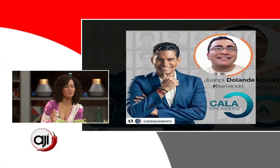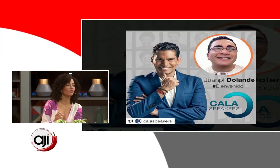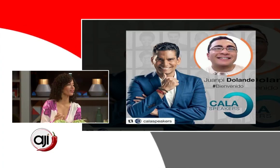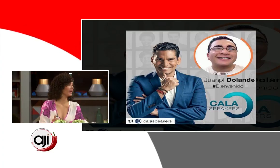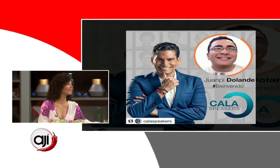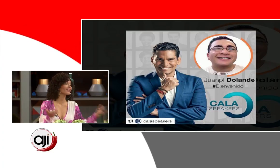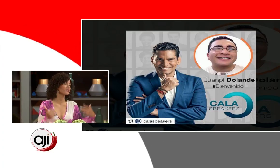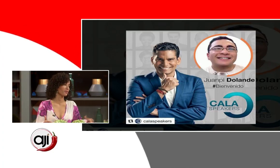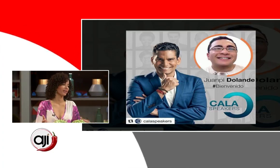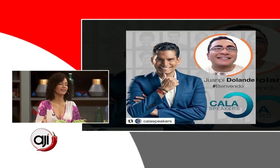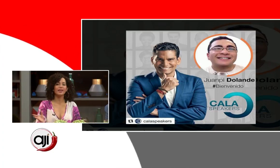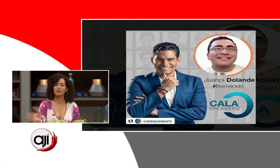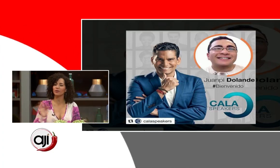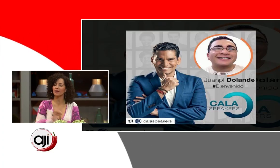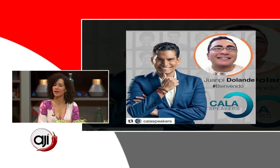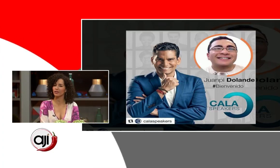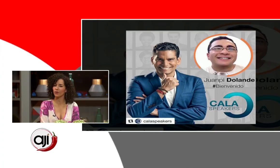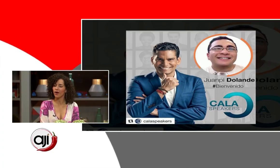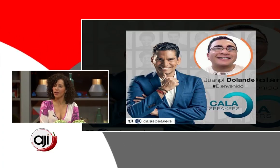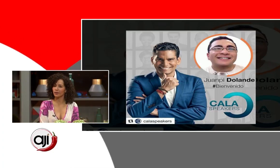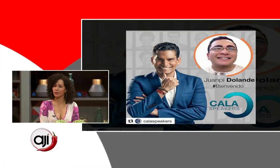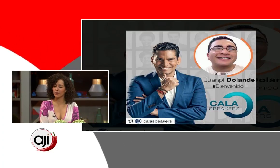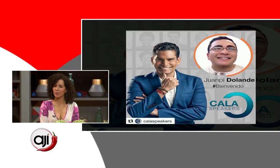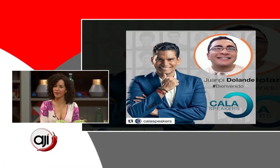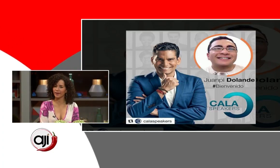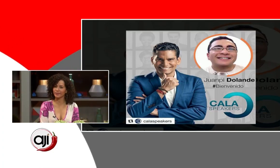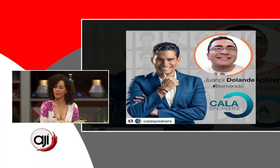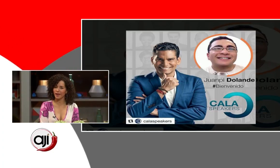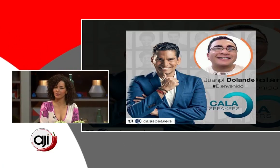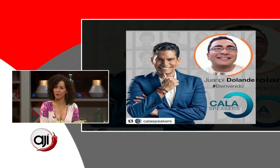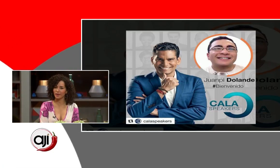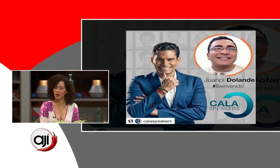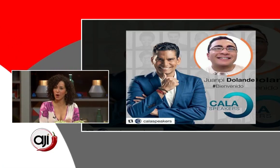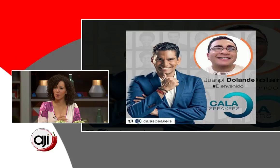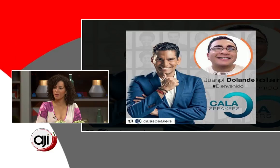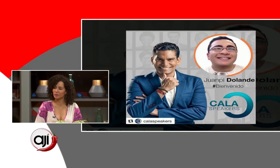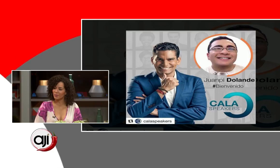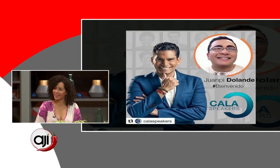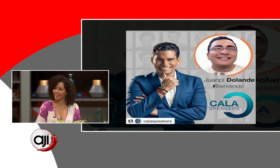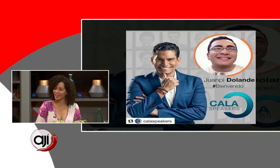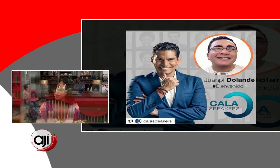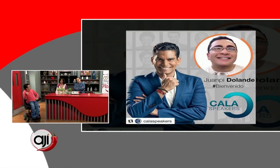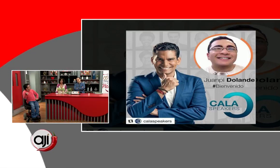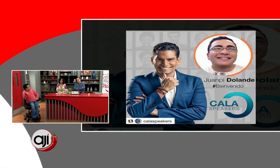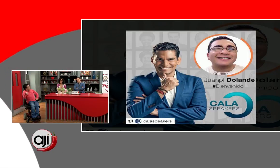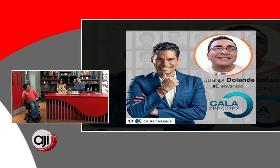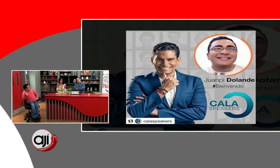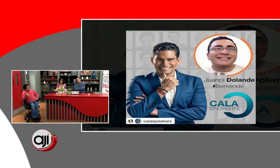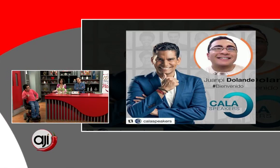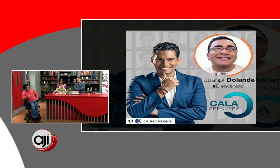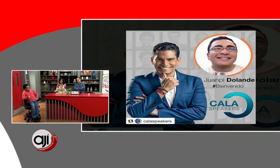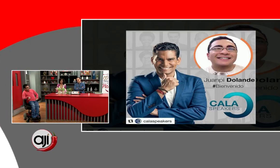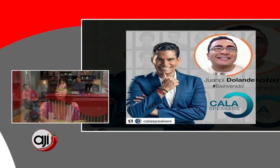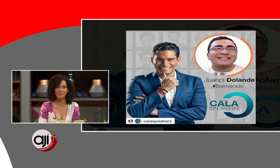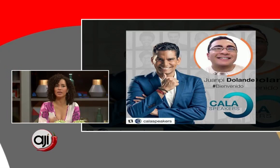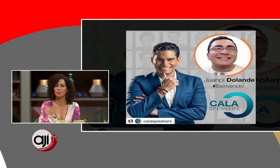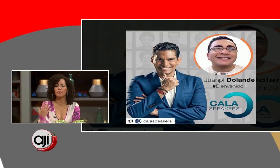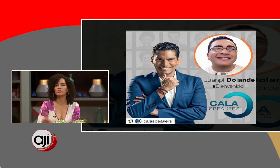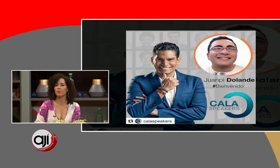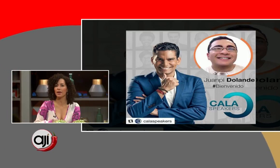mundo que este año me vine a enterar que tú eres hermanito de nuestra compañera Katy Dolan de hoy. Hasta ahora. ¿Cómo? Tú puedes creerlo. Pero bueno, no importa, quiero que sepas que yo me puse pues a